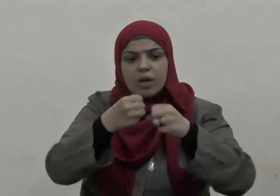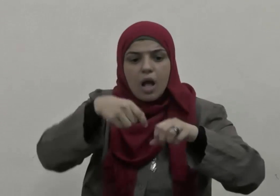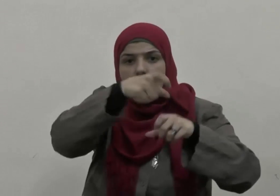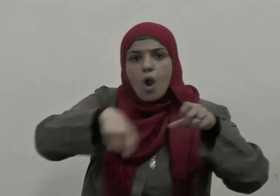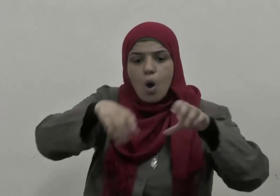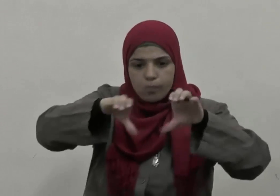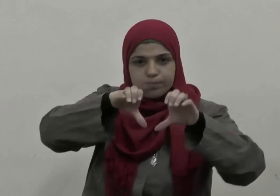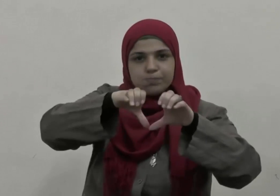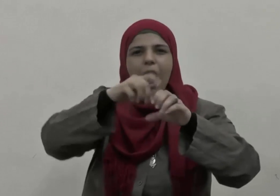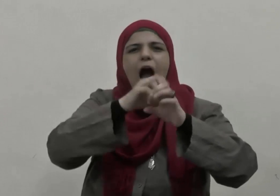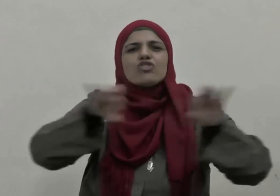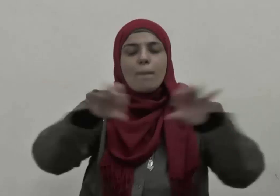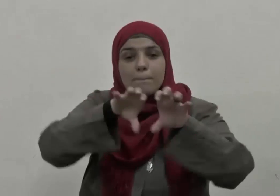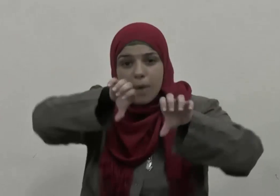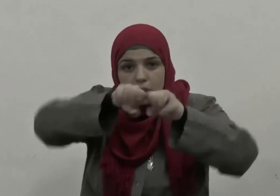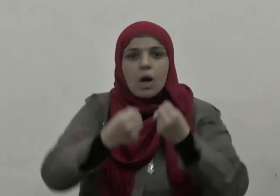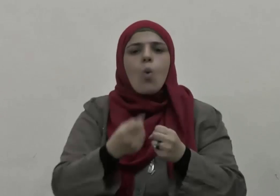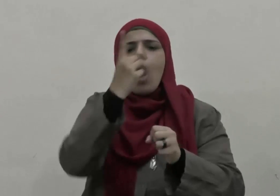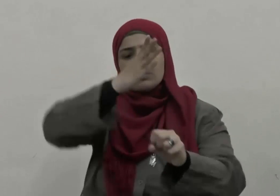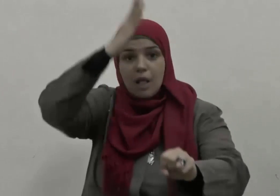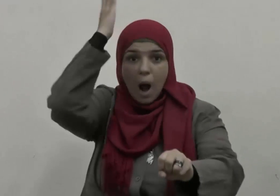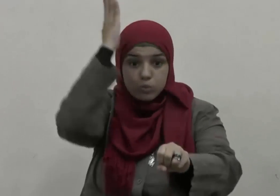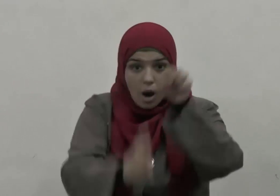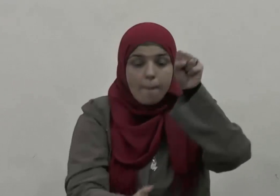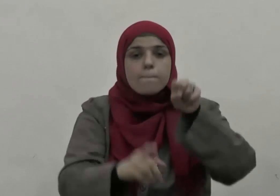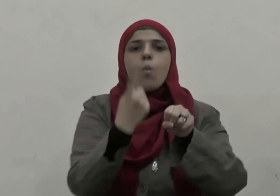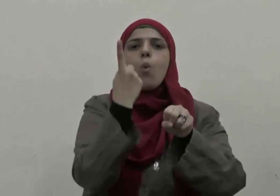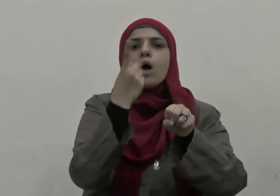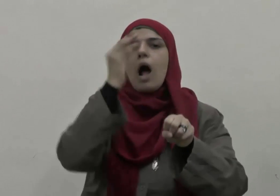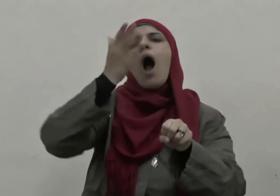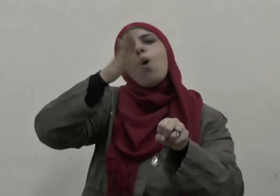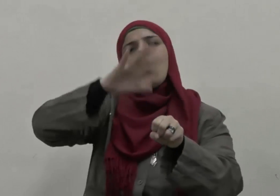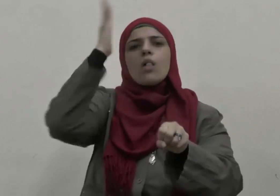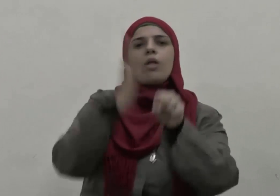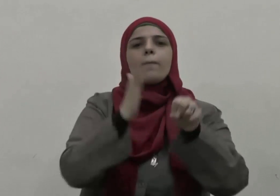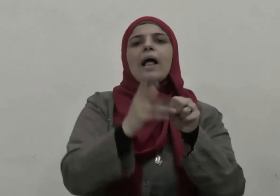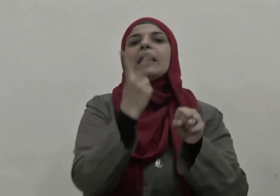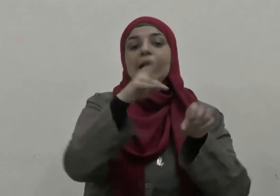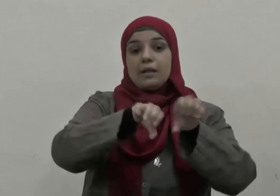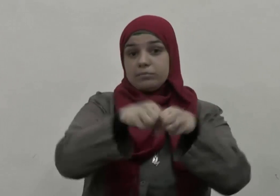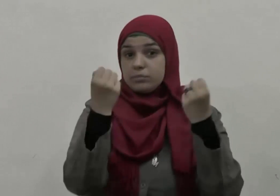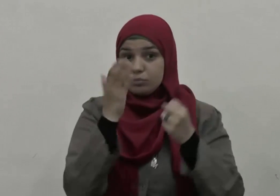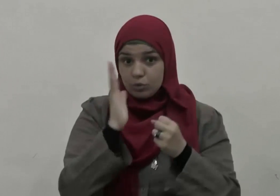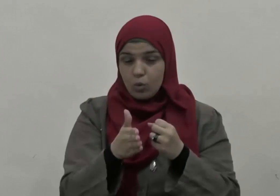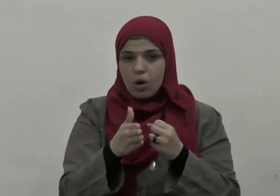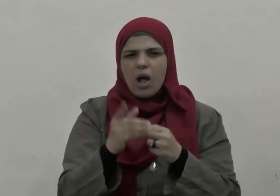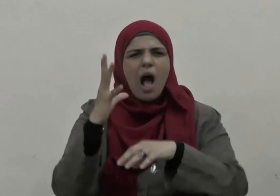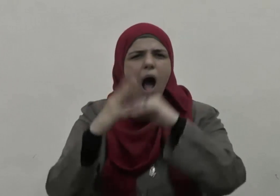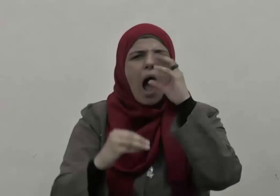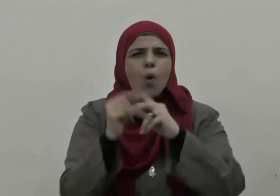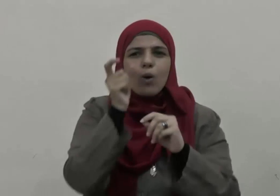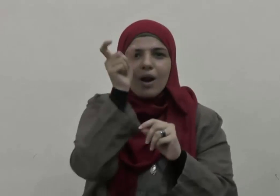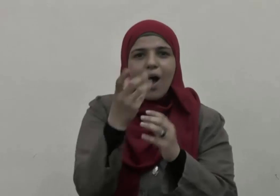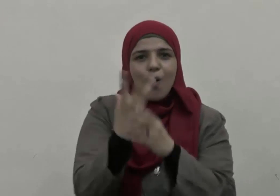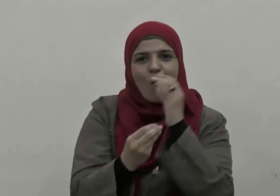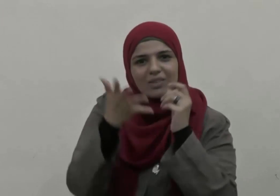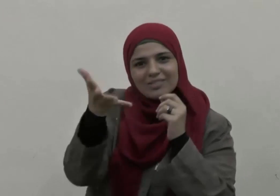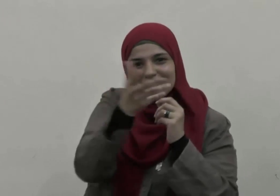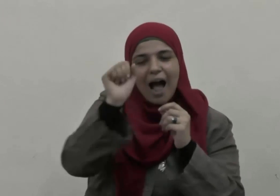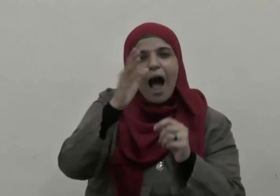يكسر هذه الحزمة بضربة واحدة أو بضربتين فحاول كل واحد